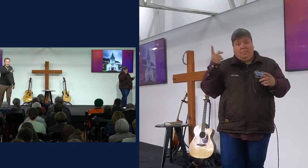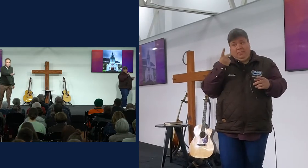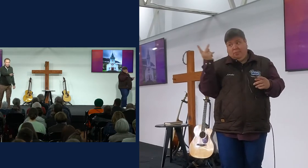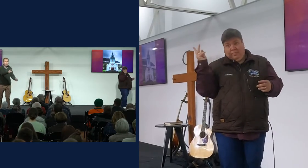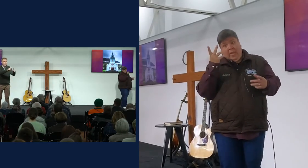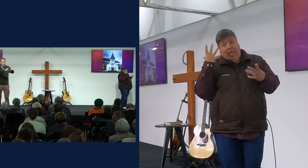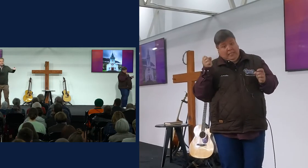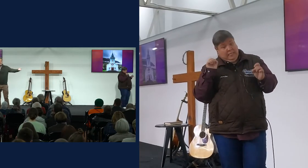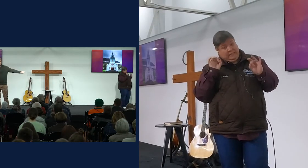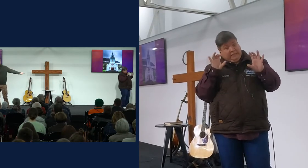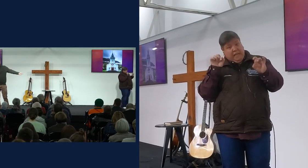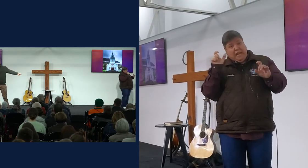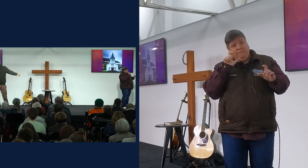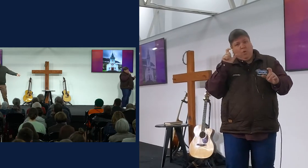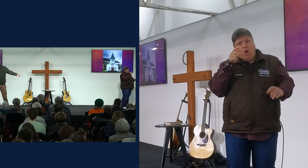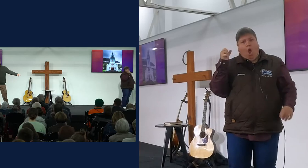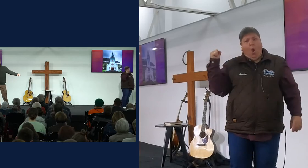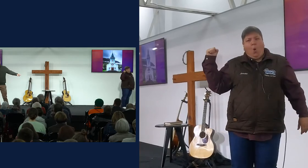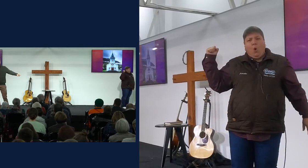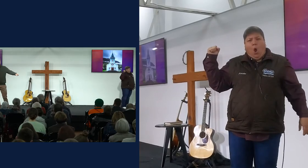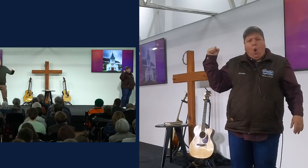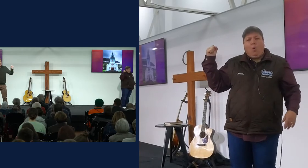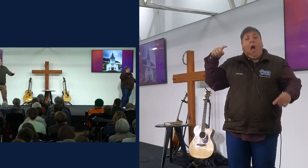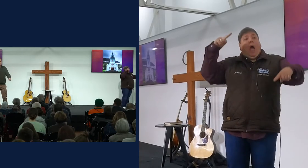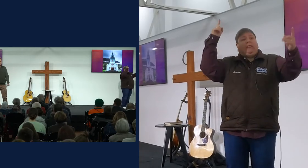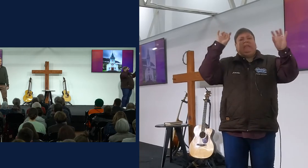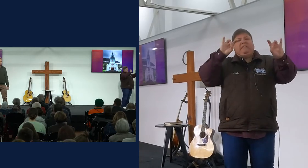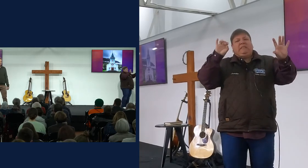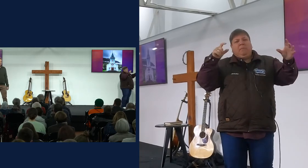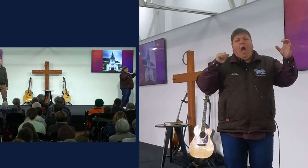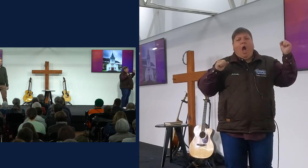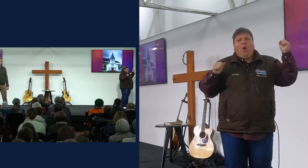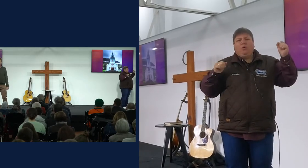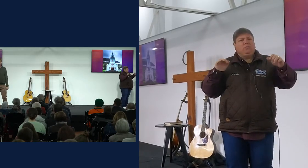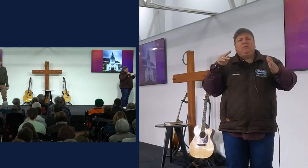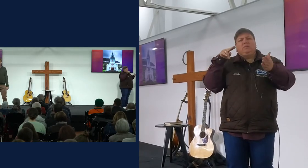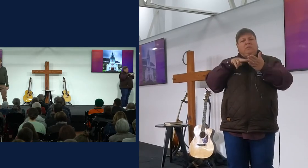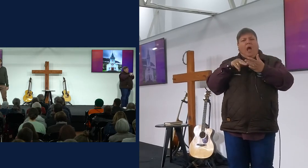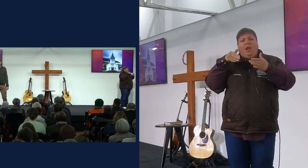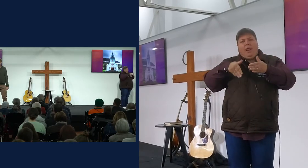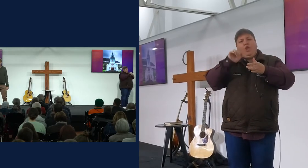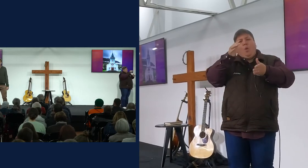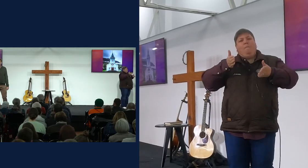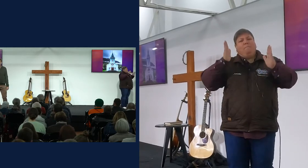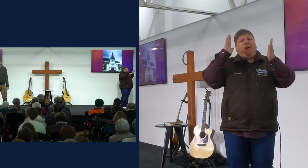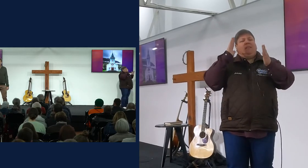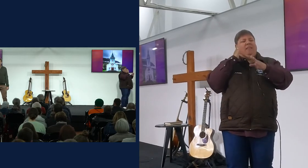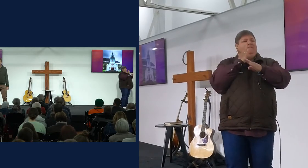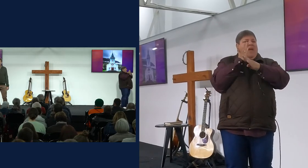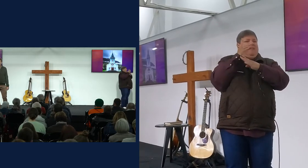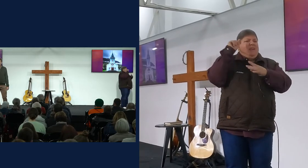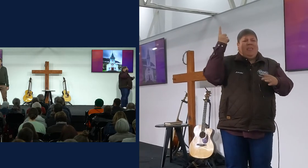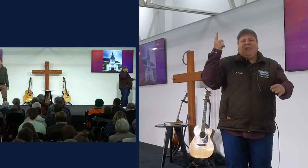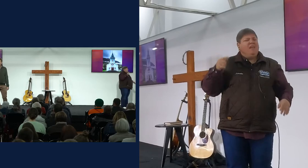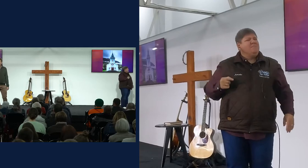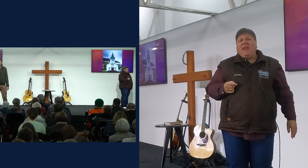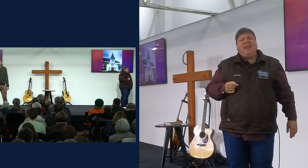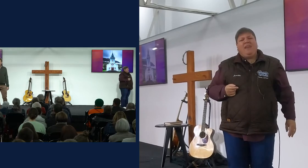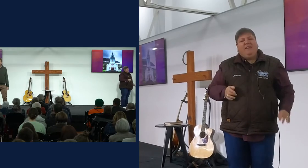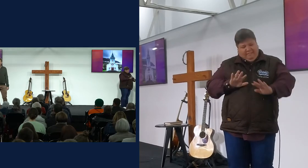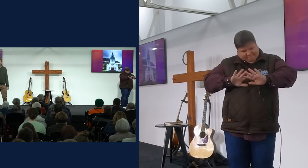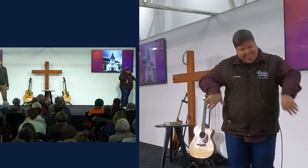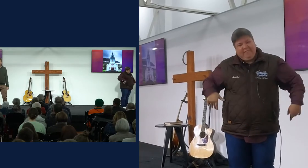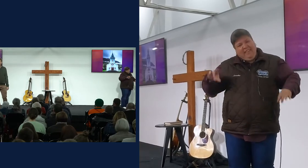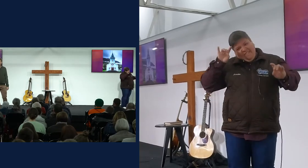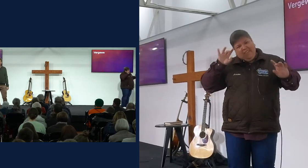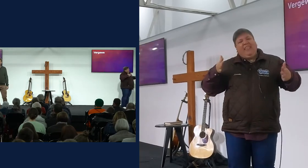en jou, of jou en iemand anders gebeur het, moet nie dat dit in die pad staan, van die werk van jylle, kan ek jou mooi vraag vir dit, sal jy